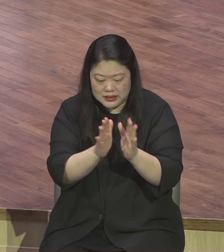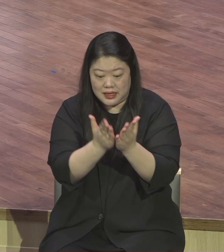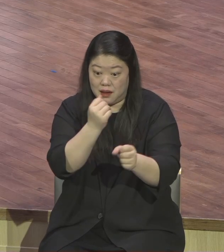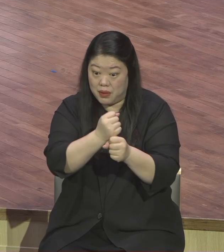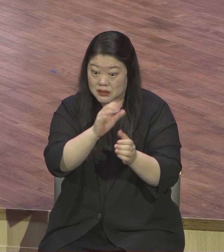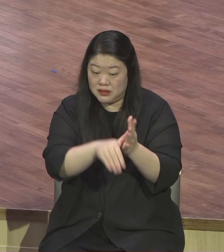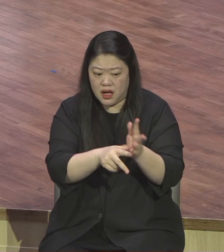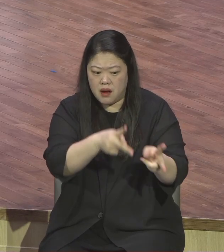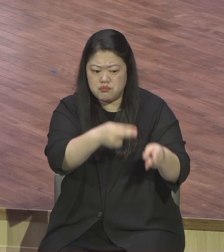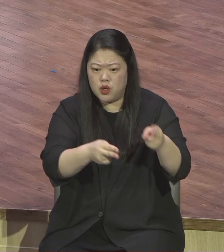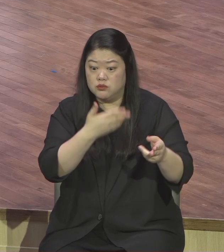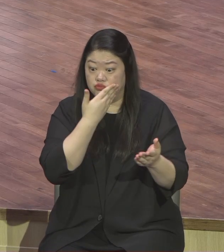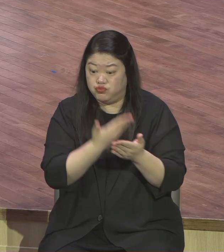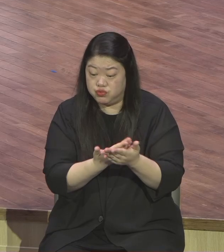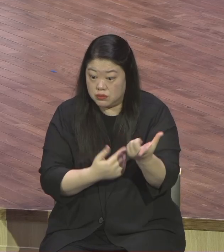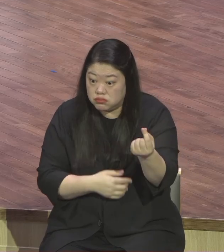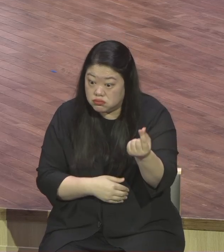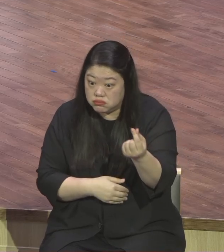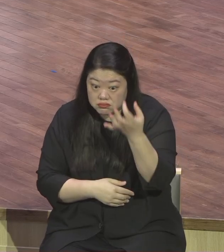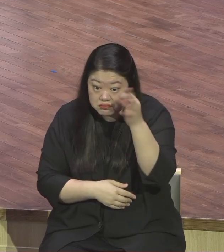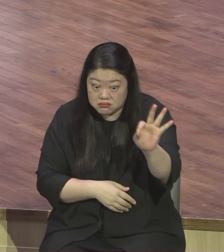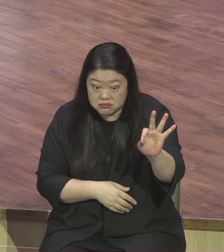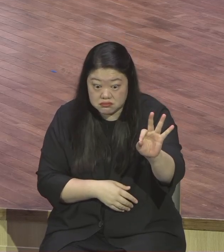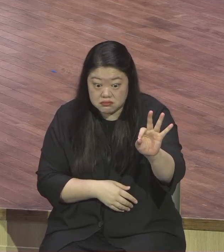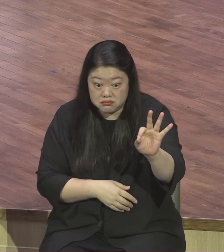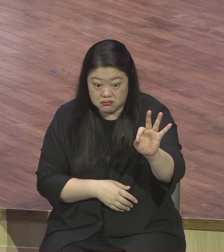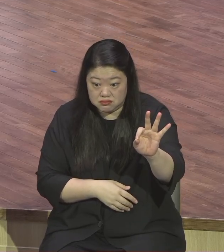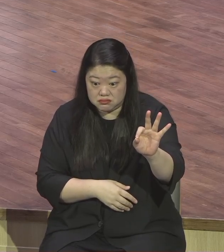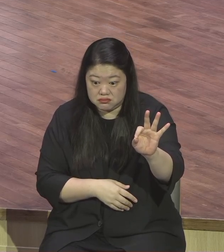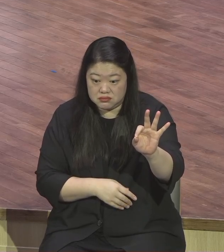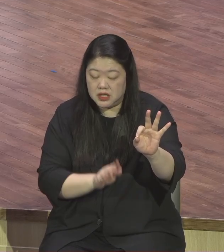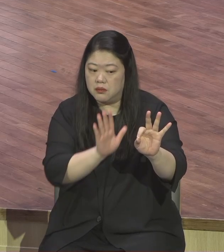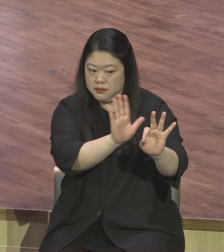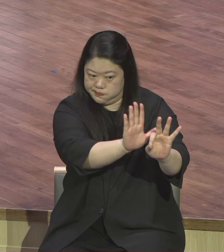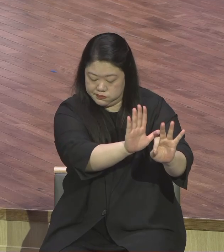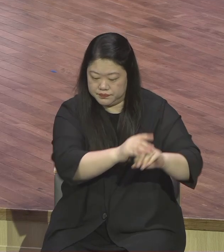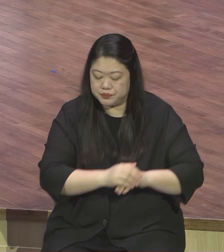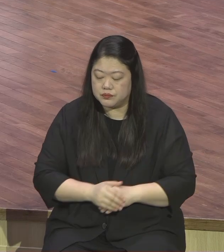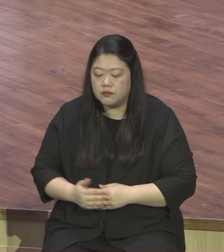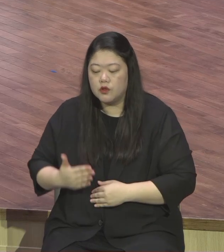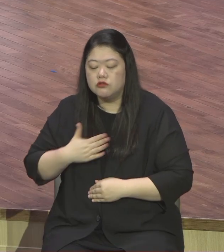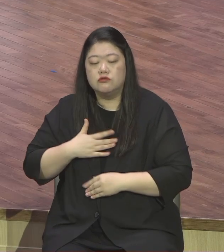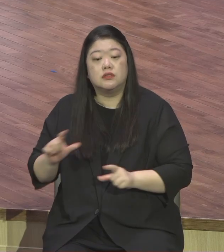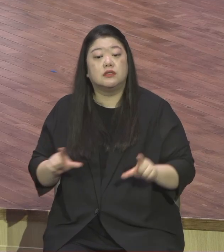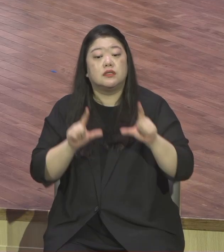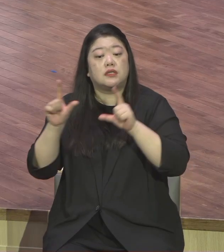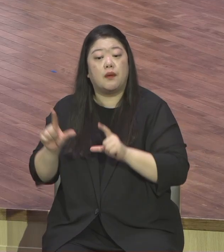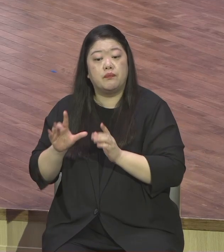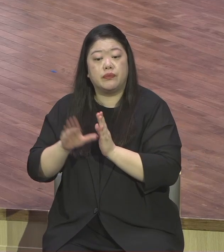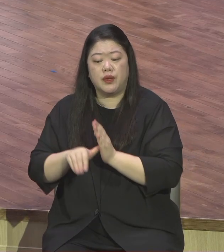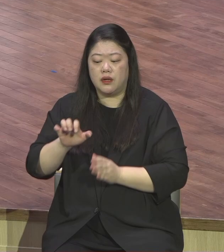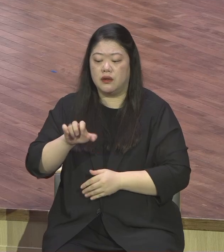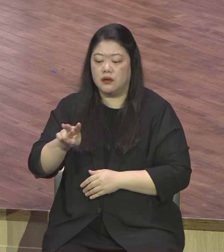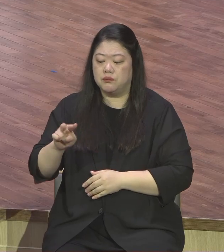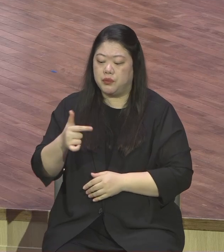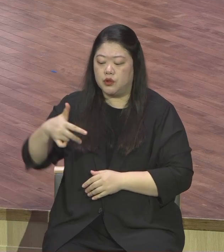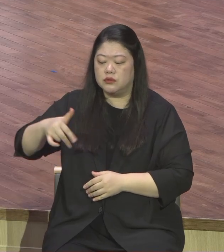않다라는 의미지요 우리가 인생 스토리를 그렇게 쓴다고 하면 우리 인생